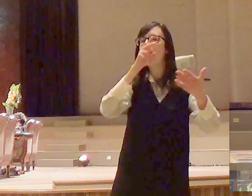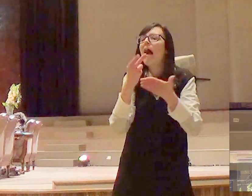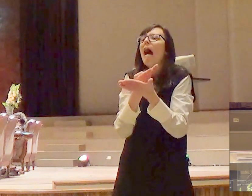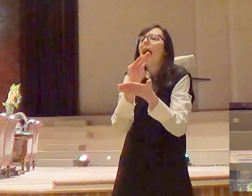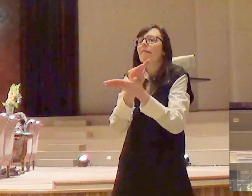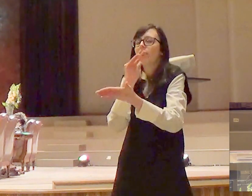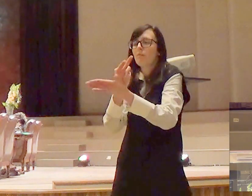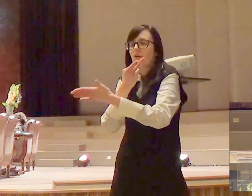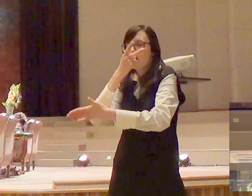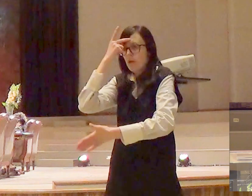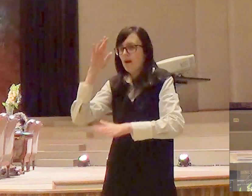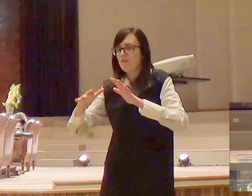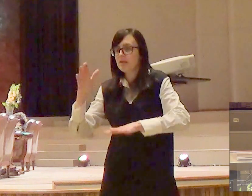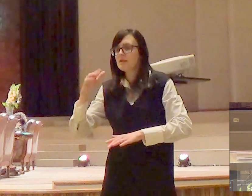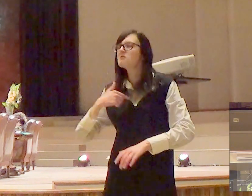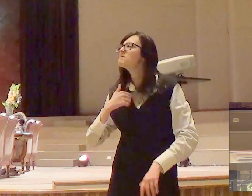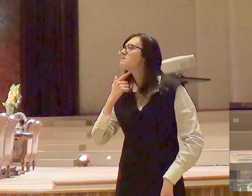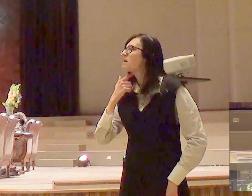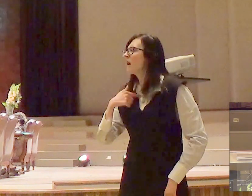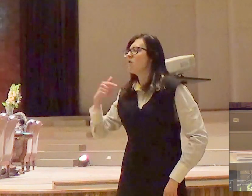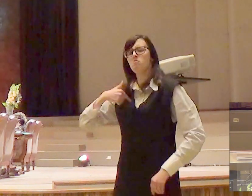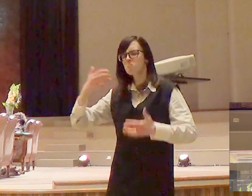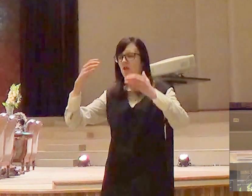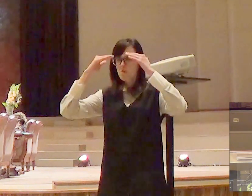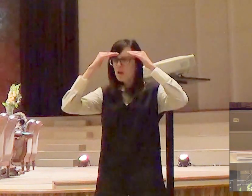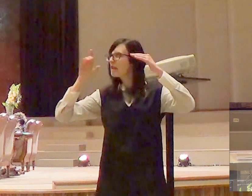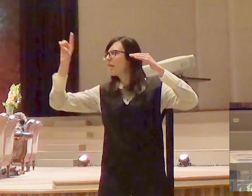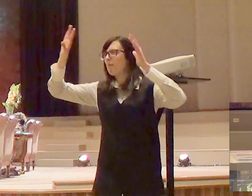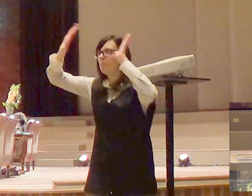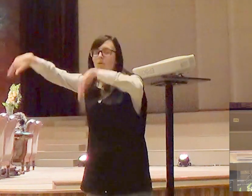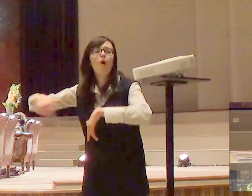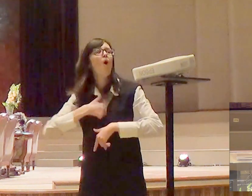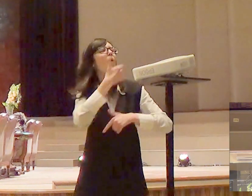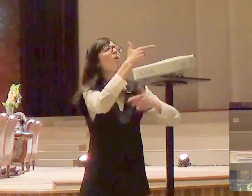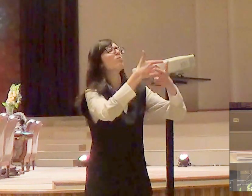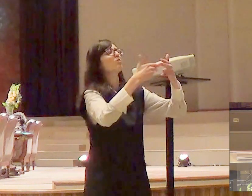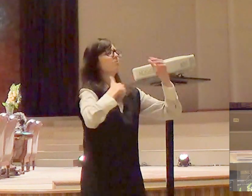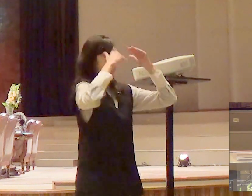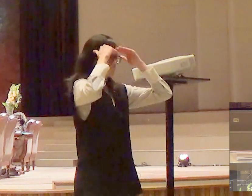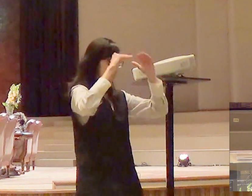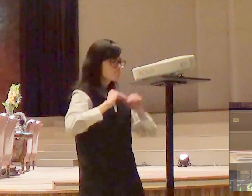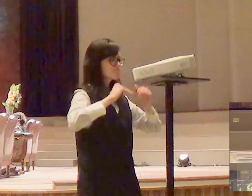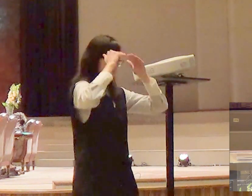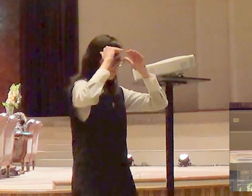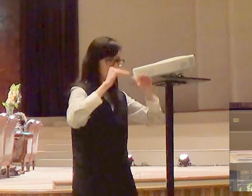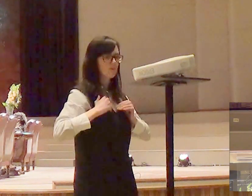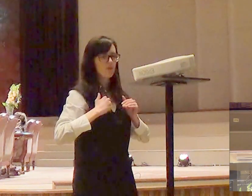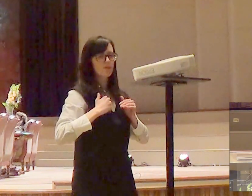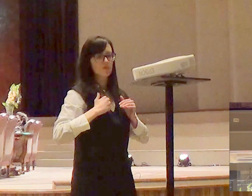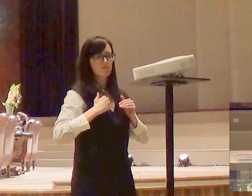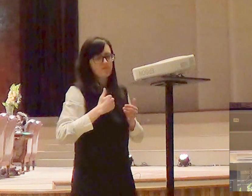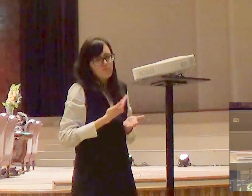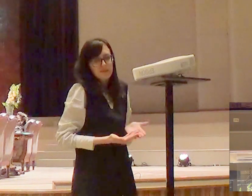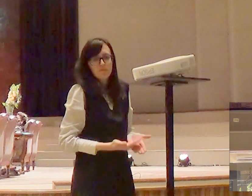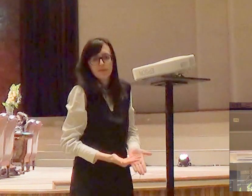matam e morrem, porque essas se tornam as verdades absolutas que a gente defende. Mas a Bíblia diz que isso é